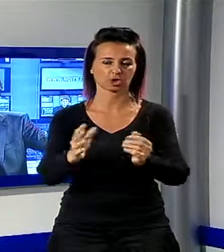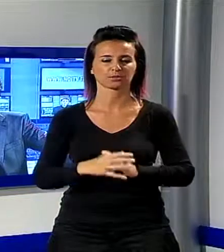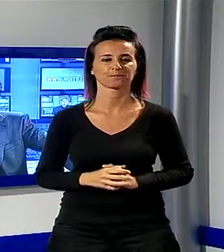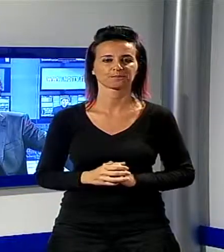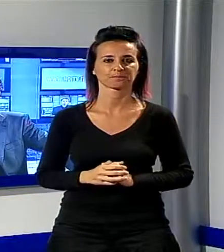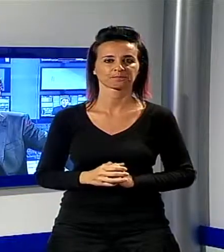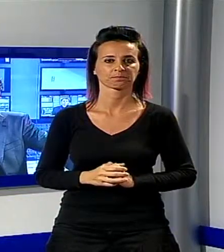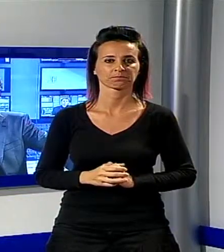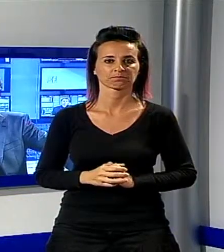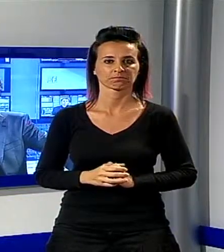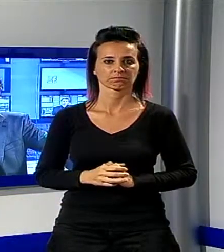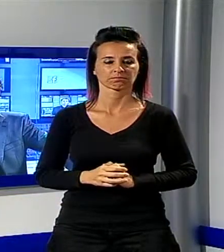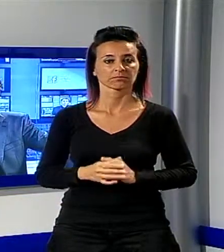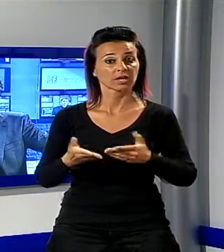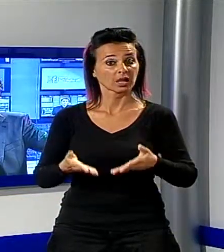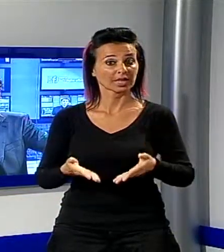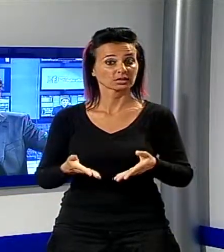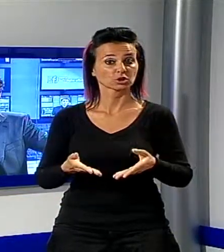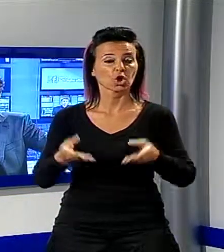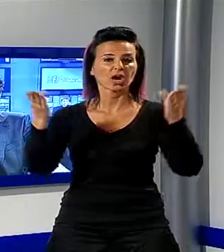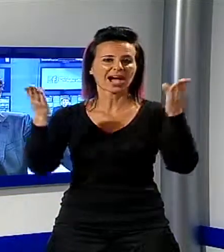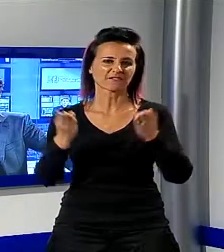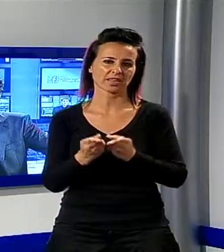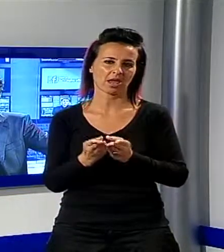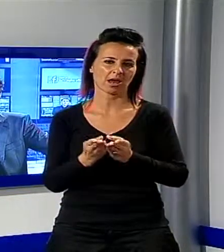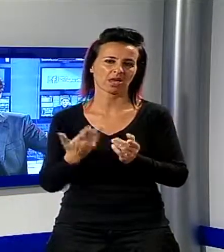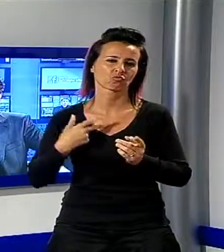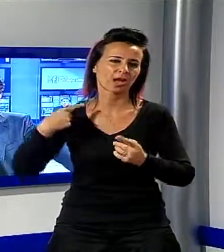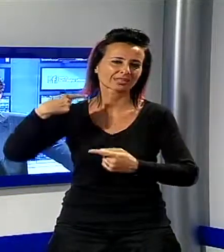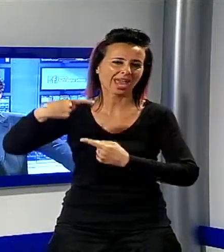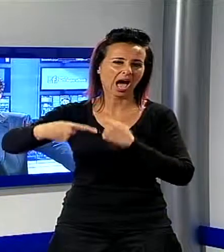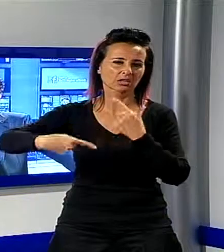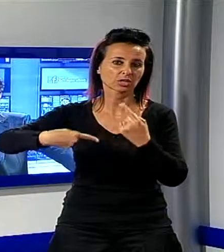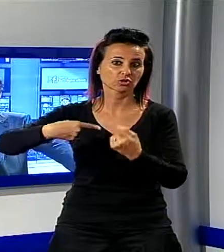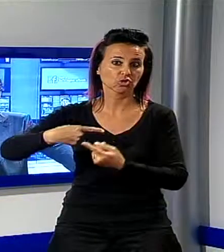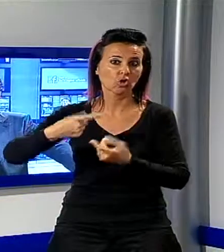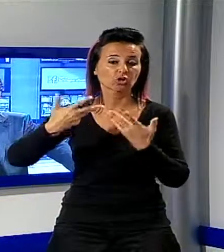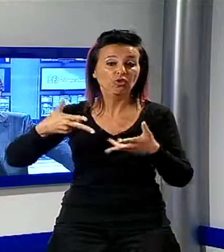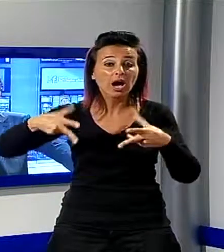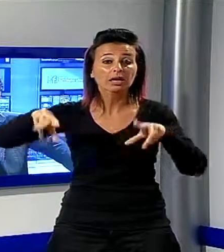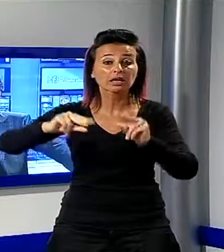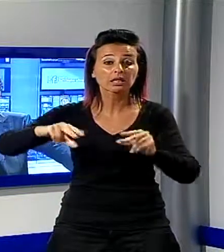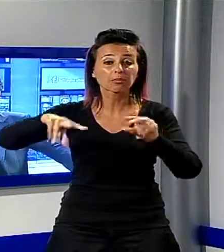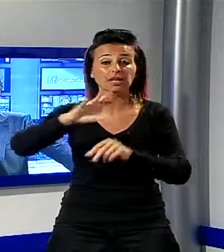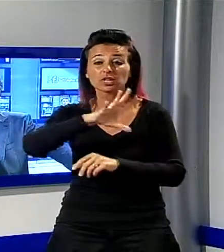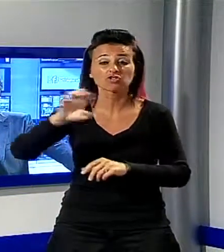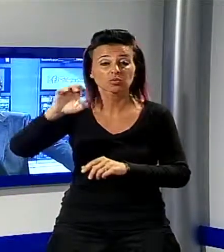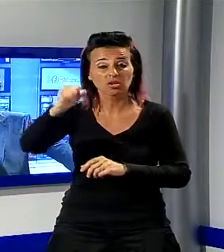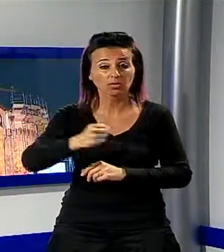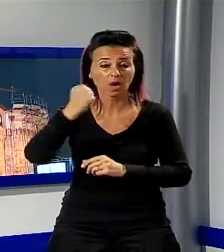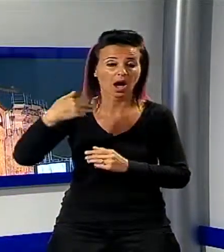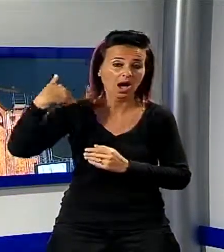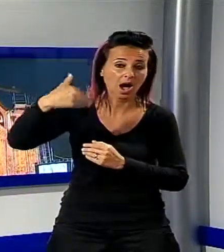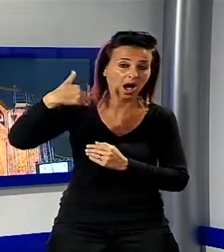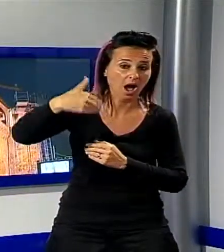Garfagnana per parlare di una tradizione che si ripete ormai da cinque secoli, ovvero l'ottava del Corpus Domini.